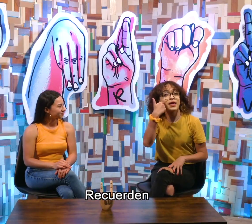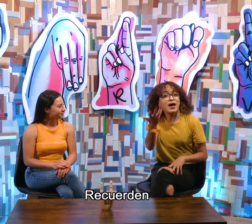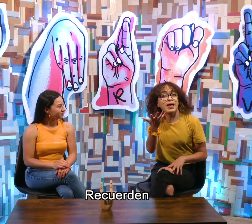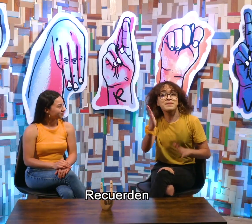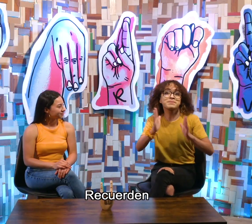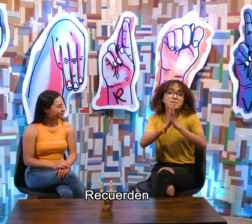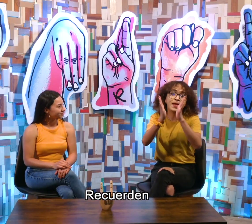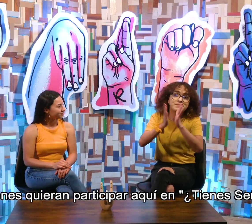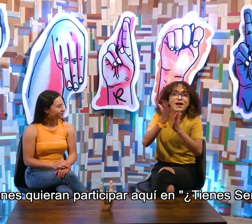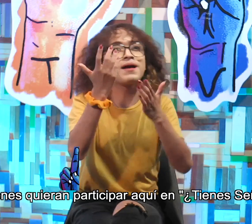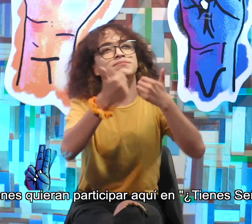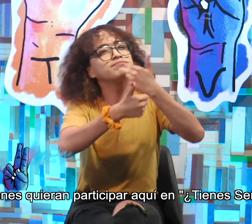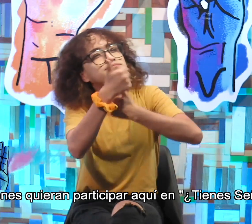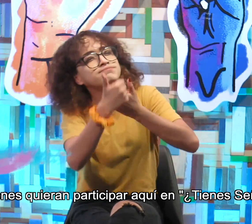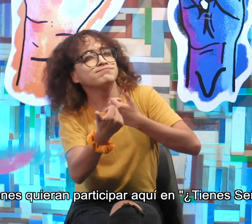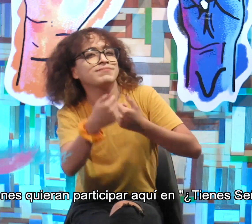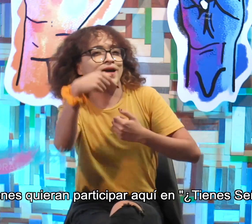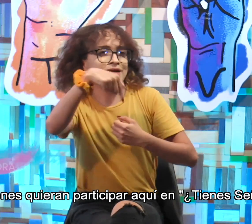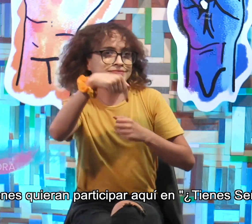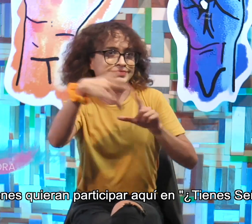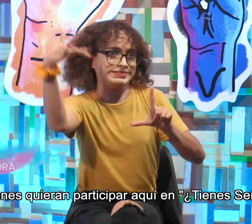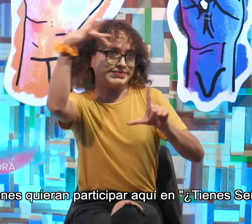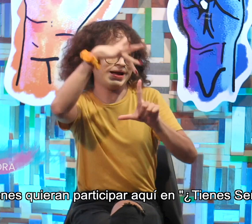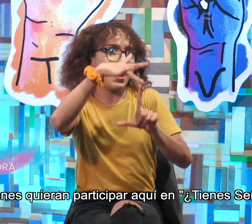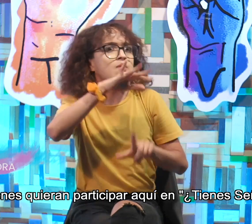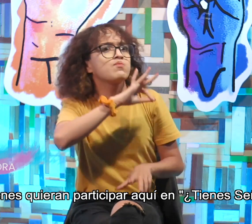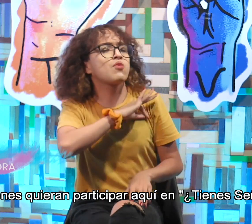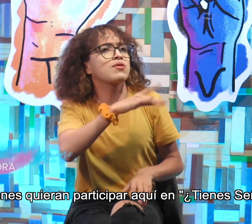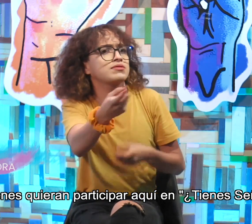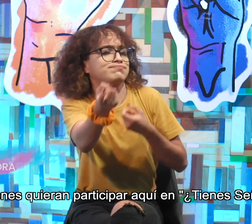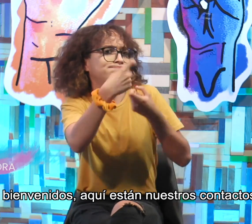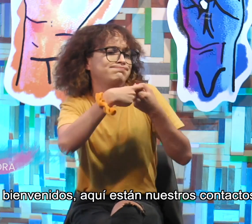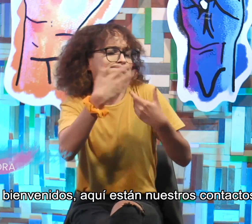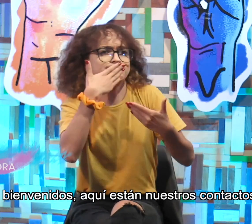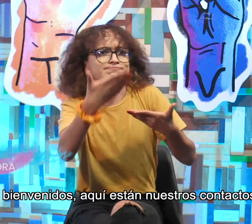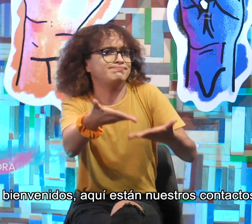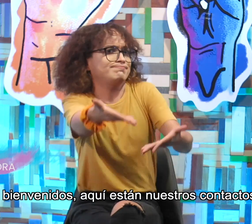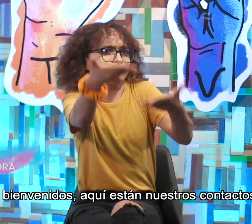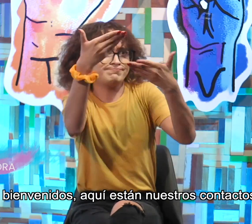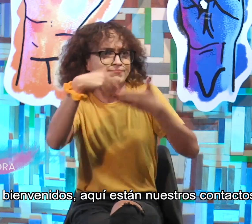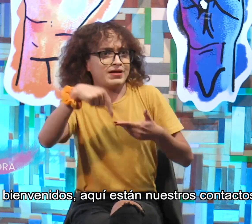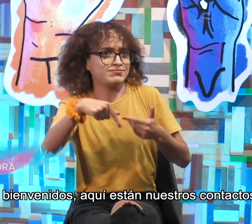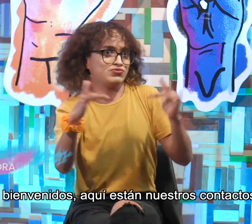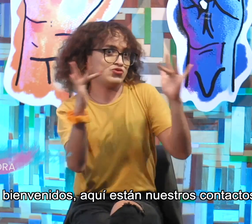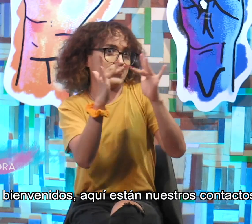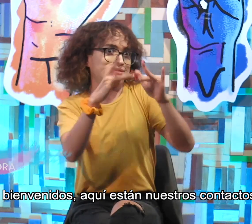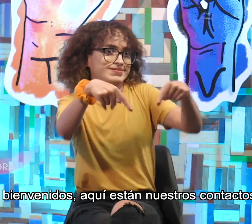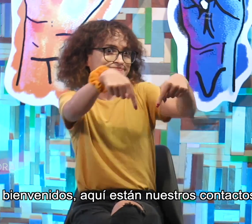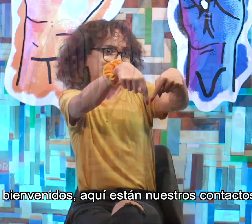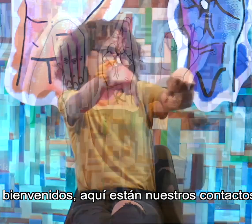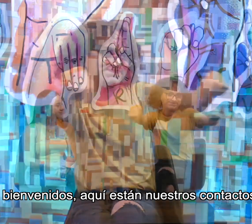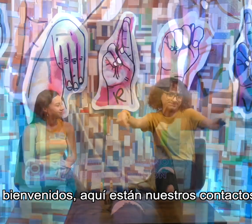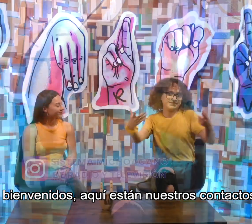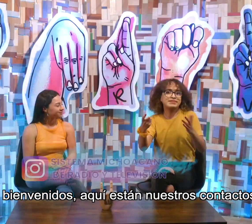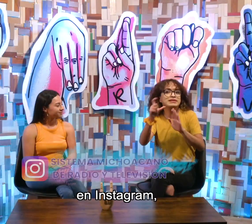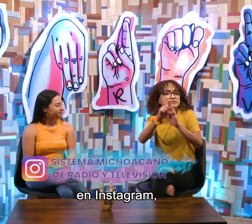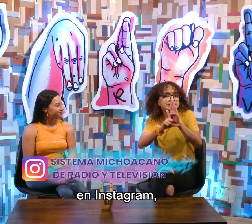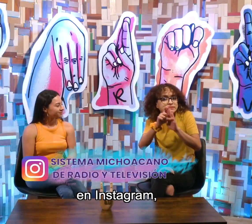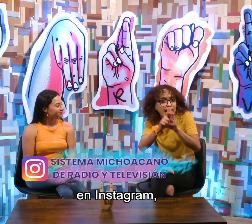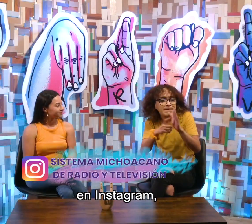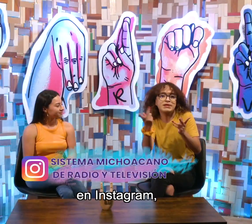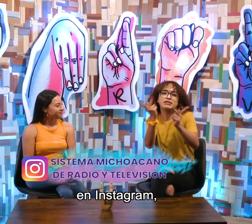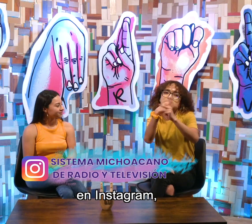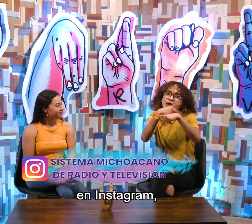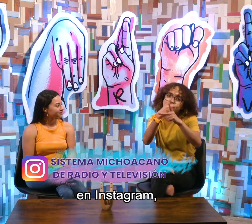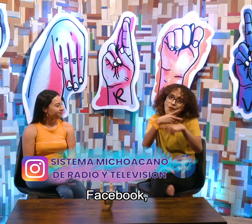recuerden recuerden que quienes quieran participar aquí en Tienes Señal son bienvenidos aquí están nuestros contactos en